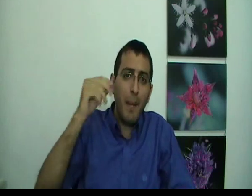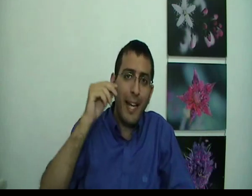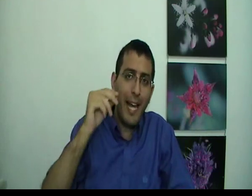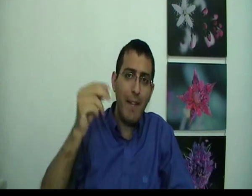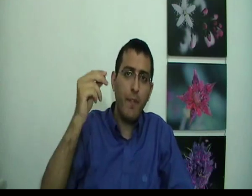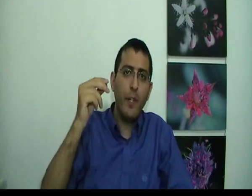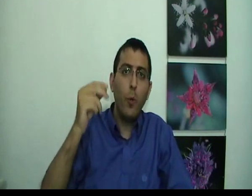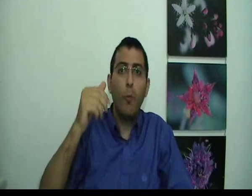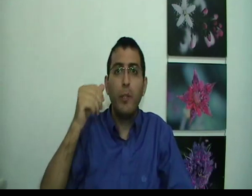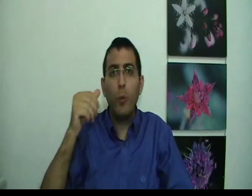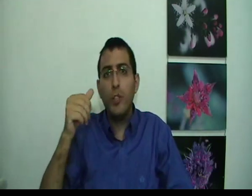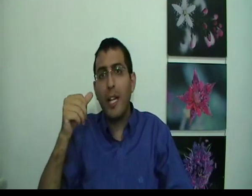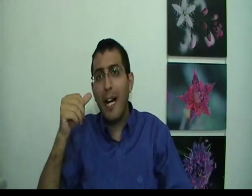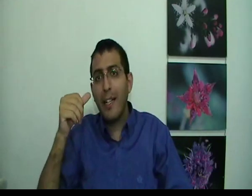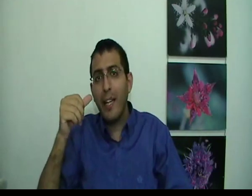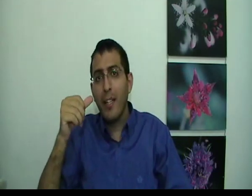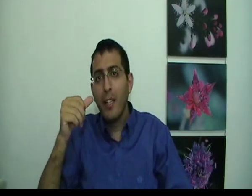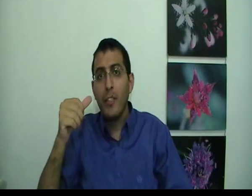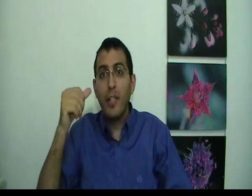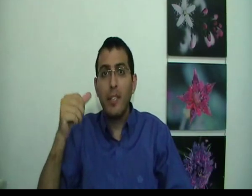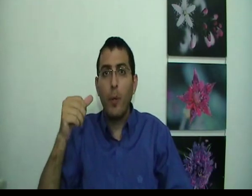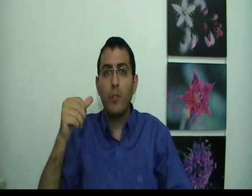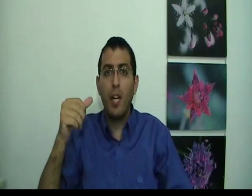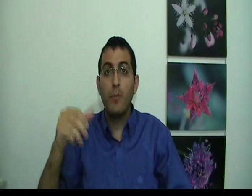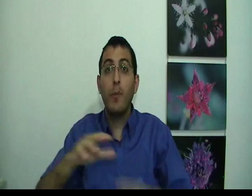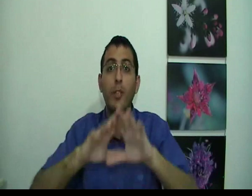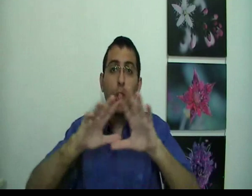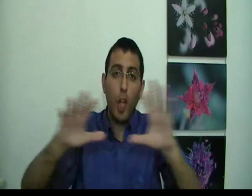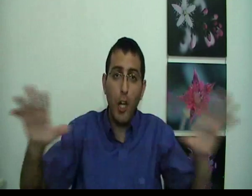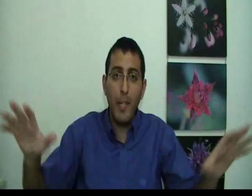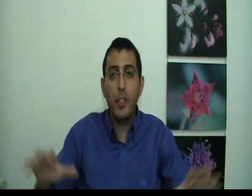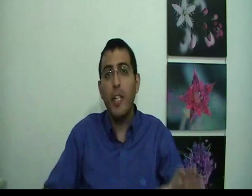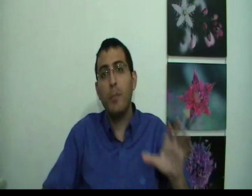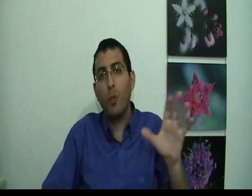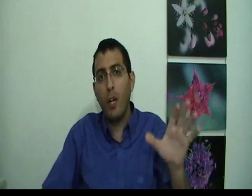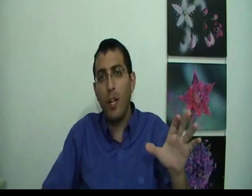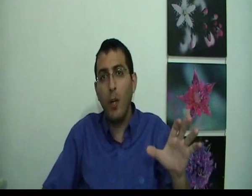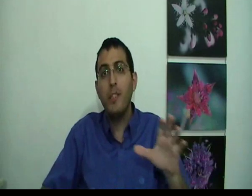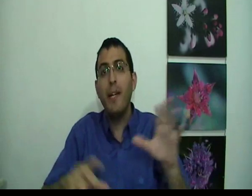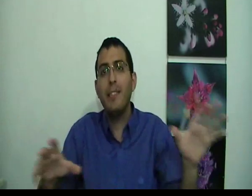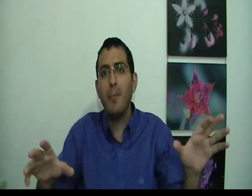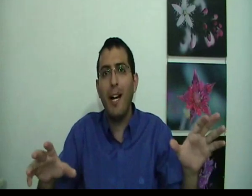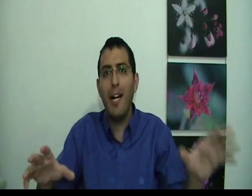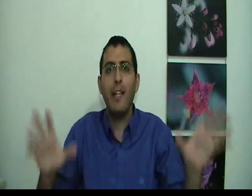הכאב אפילו הוא ביטוי של העני שנמצא מחוץ לחלום זאת אומרת שכל מה שיש בתוך החלום זה בעצם אני